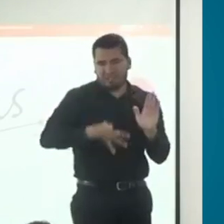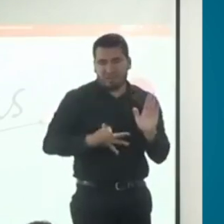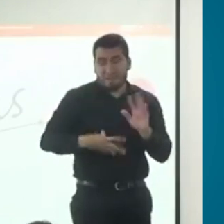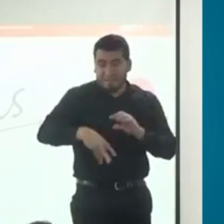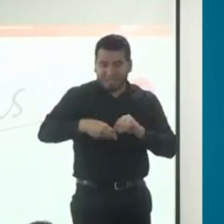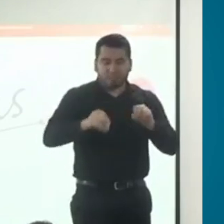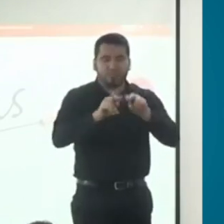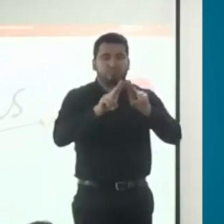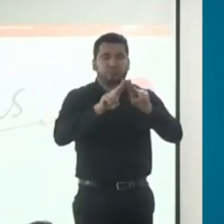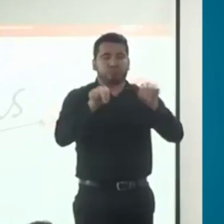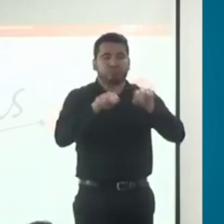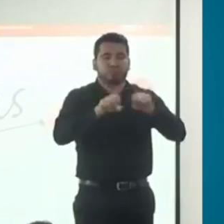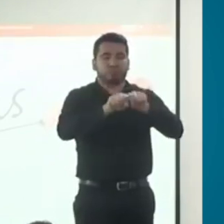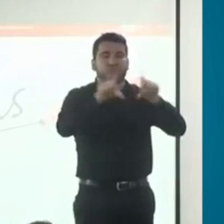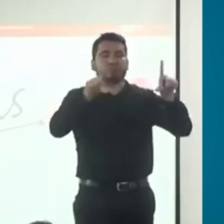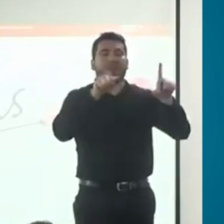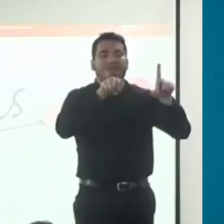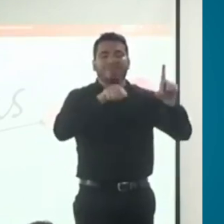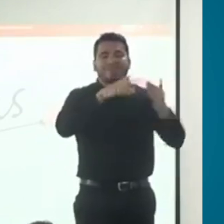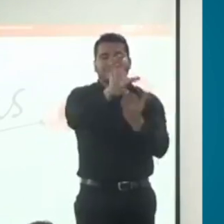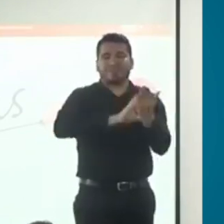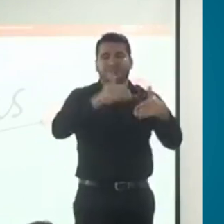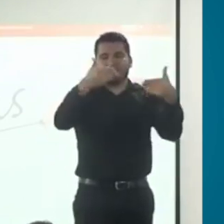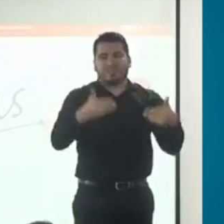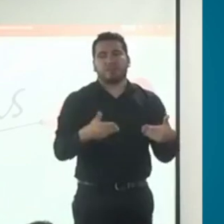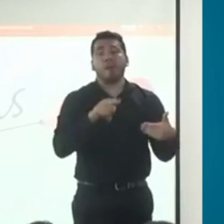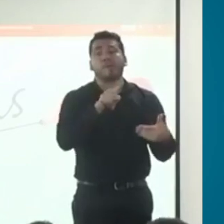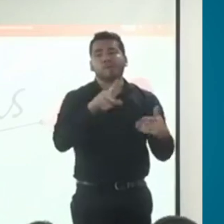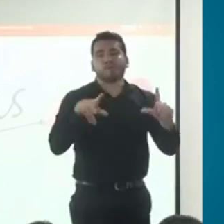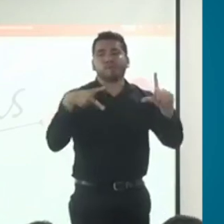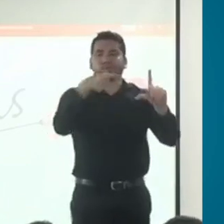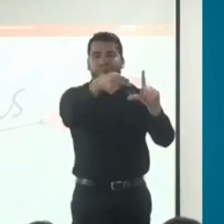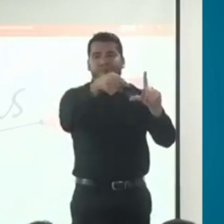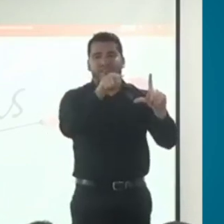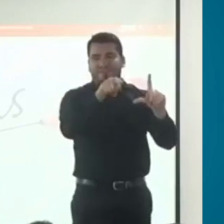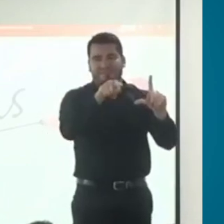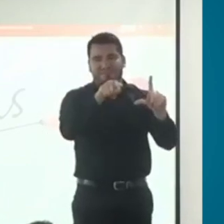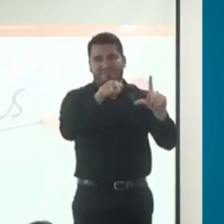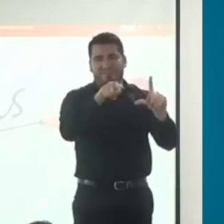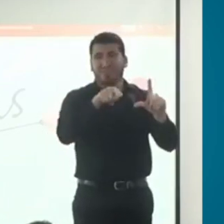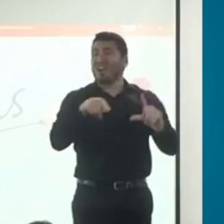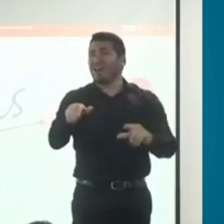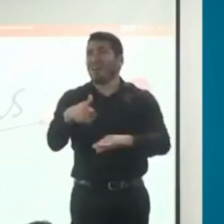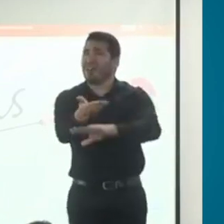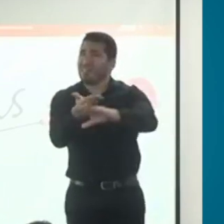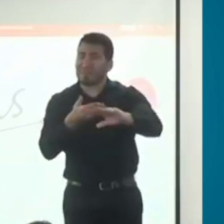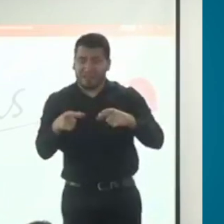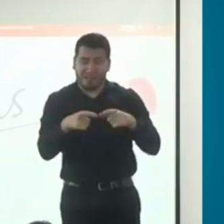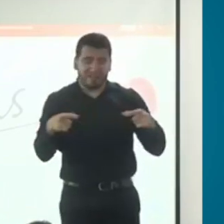hablamos de carnet ni pidan un carnet. ¿De acuerdo? Es el certificado. Muchas gracias.